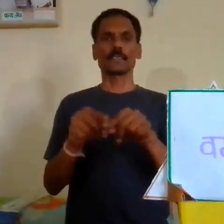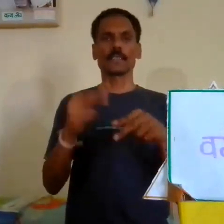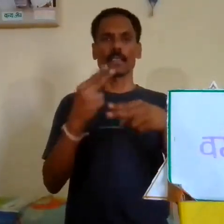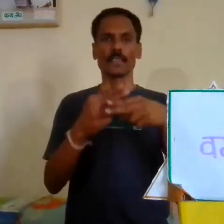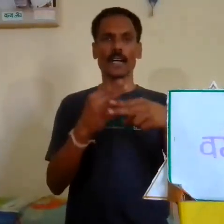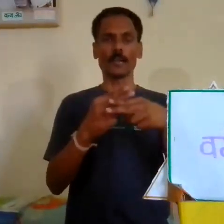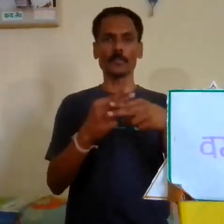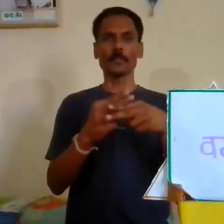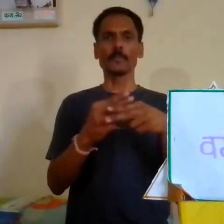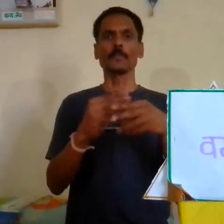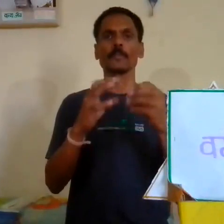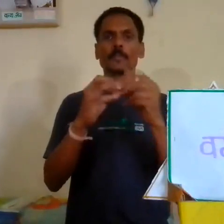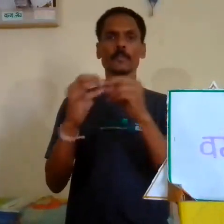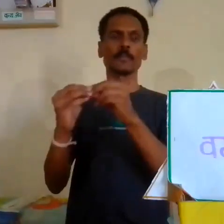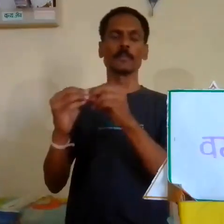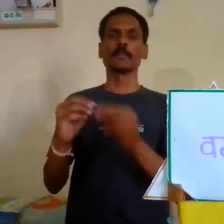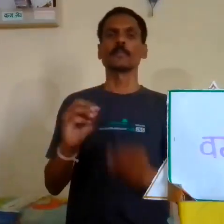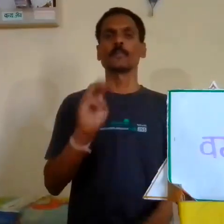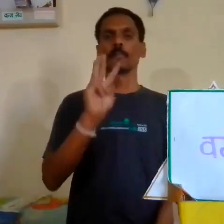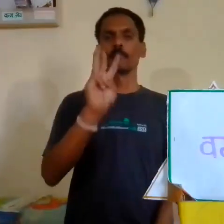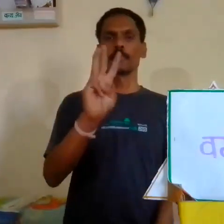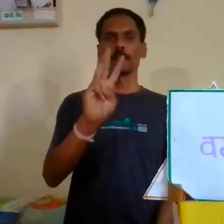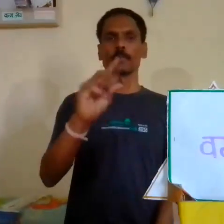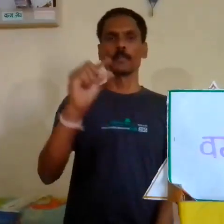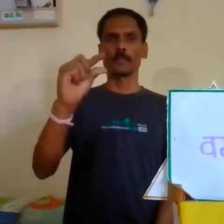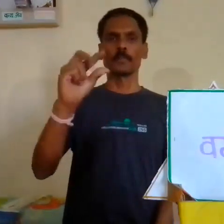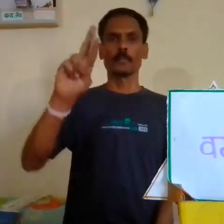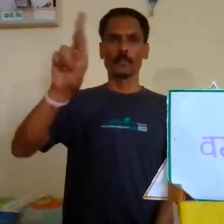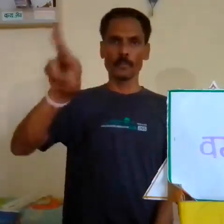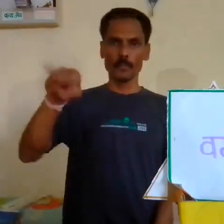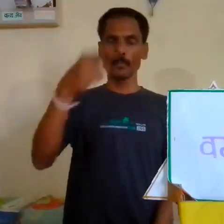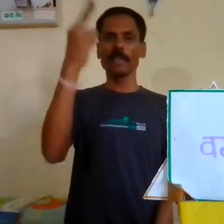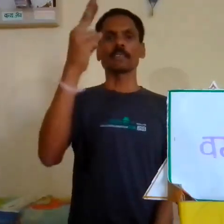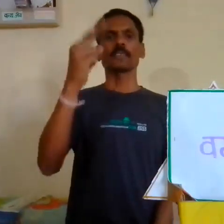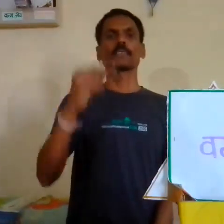नाम बर्ग